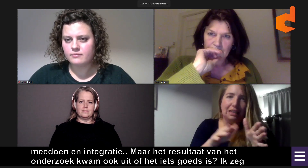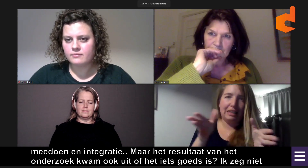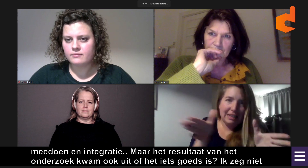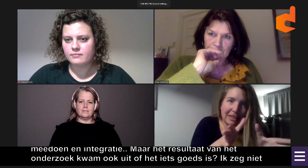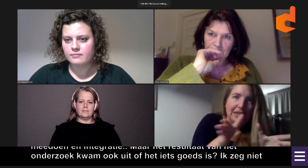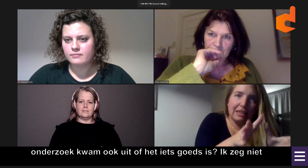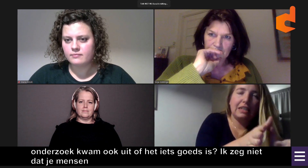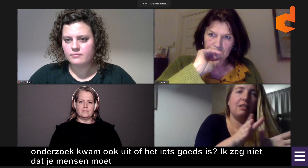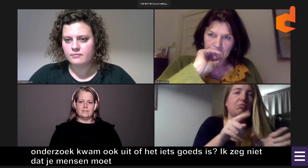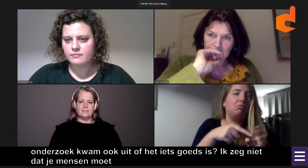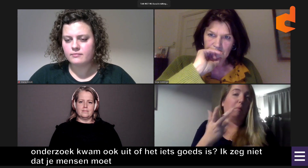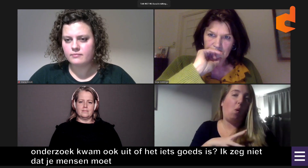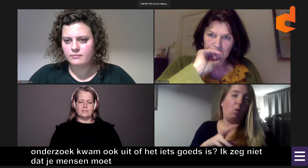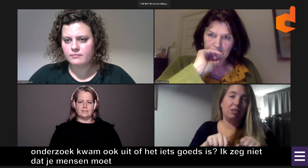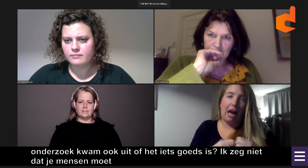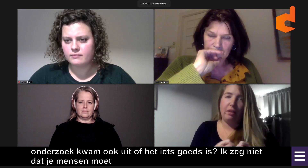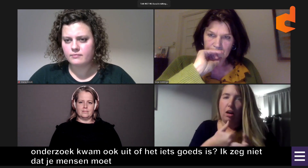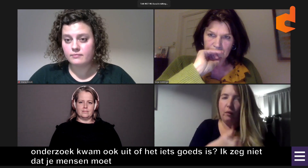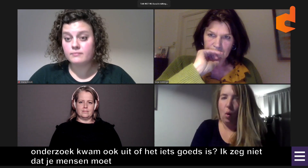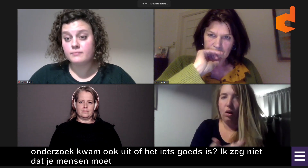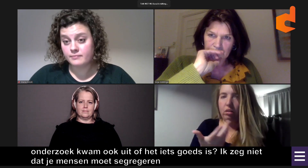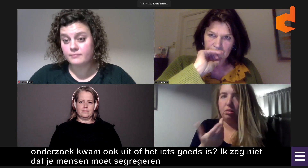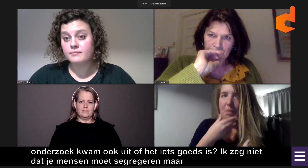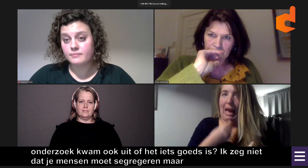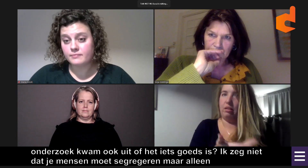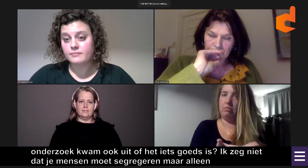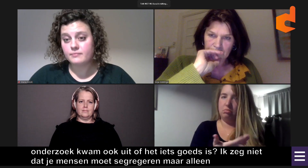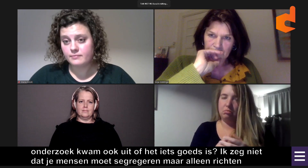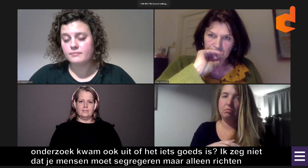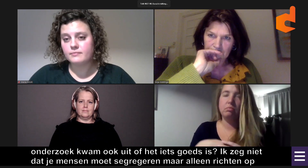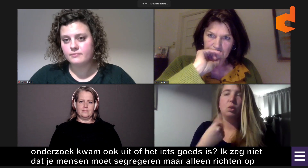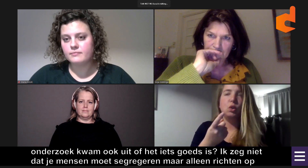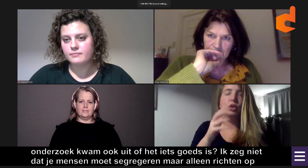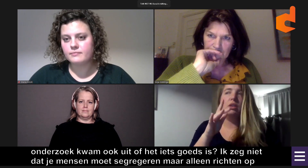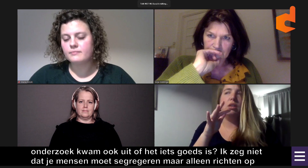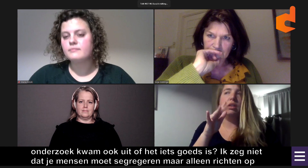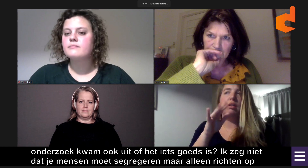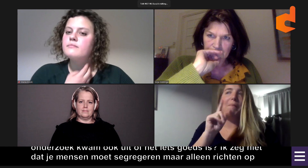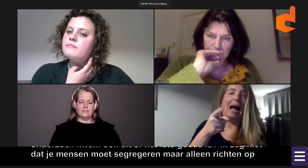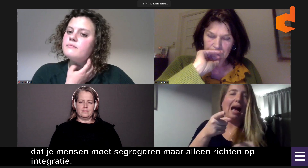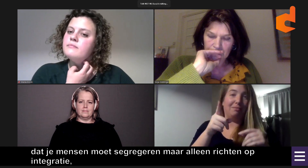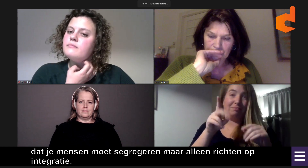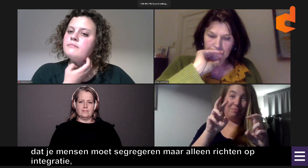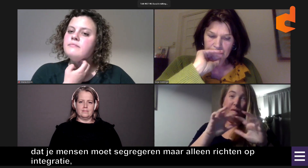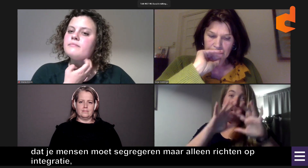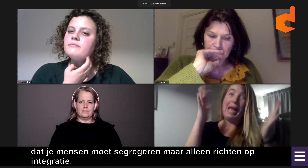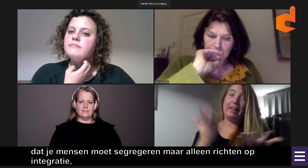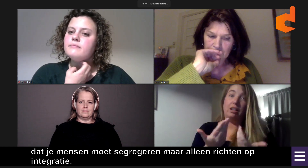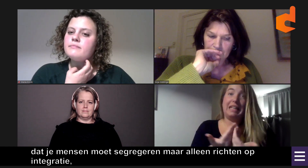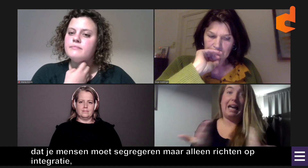Maar alleen richten op integratie en mensen laten meedoen in de maatschappij. Heeft ook schadelijke gevolgen. Zo blijkt dat uit het resultaat.